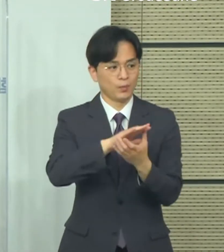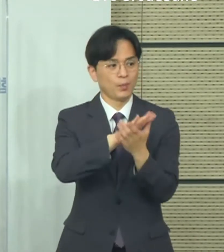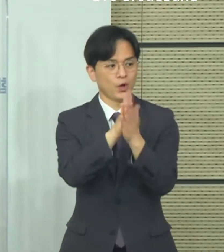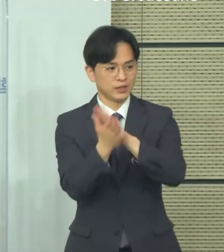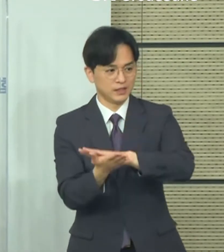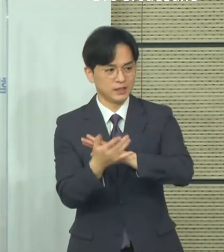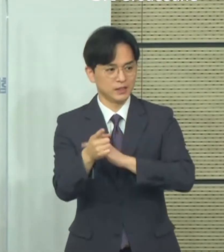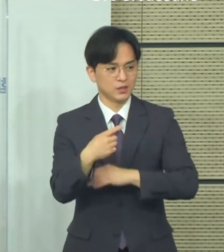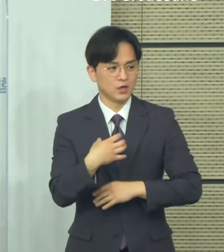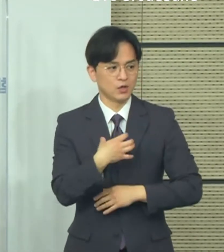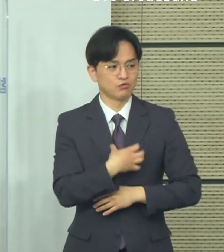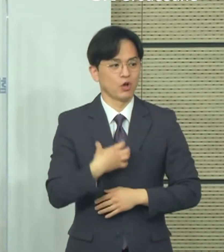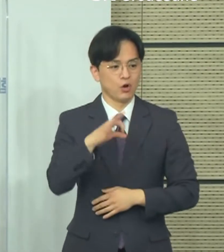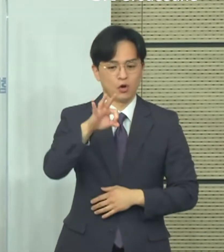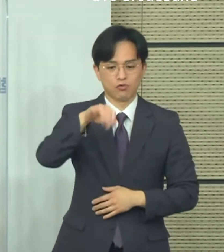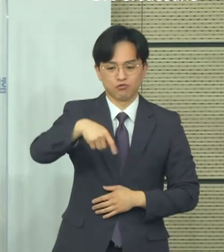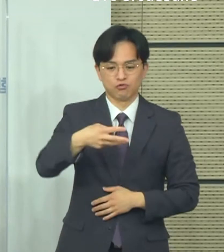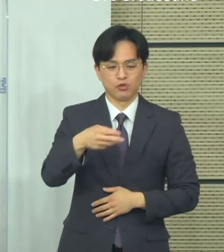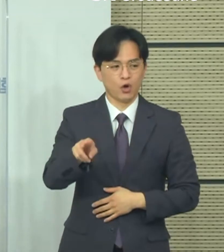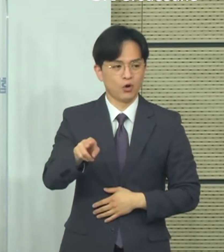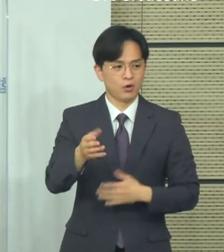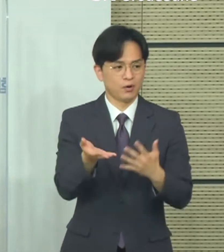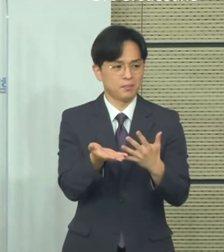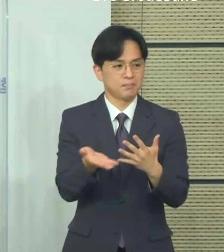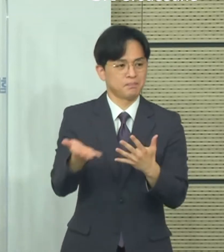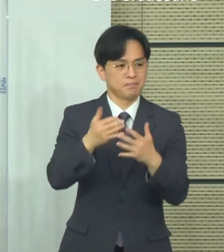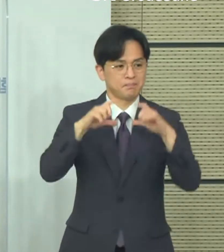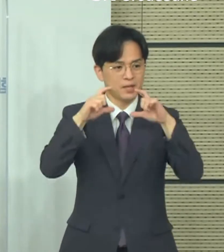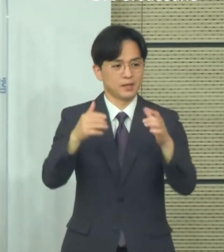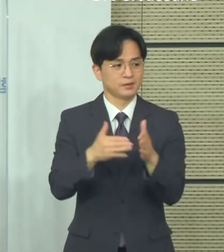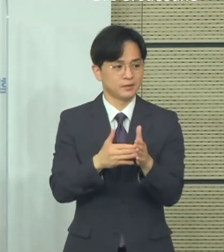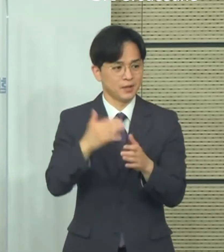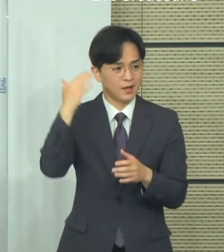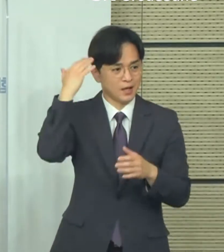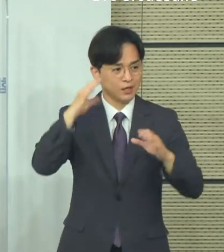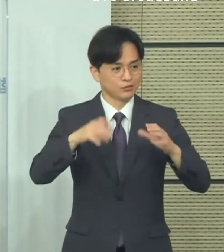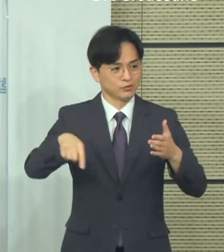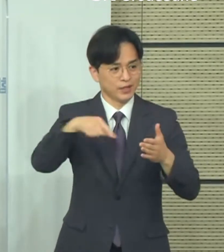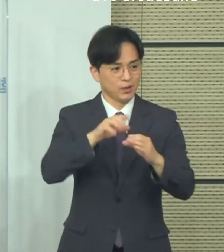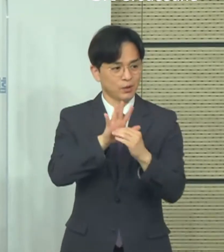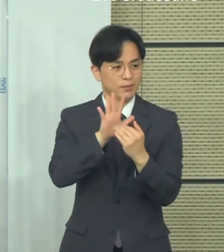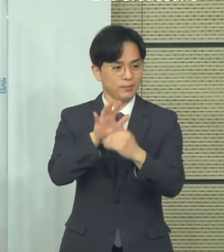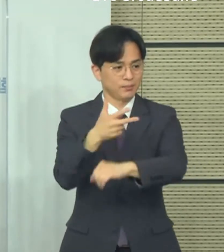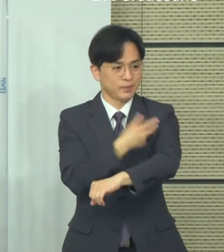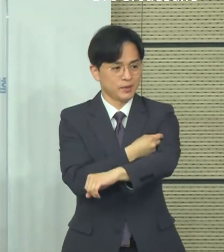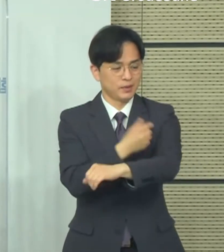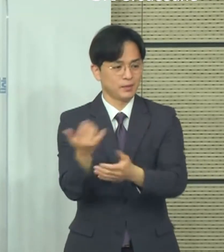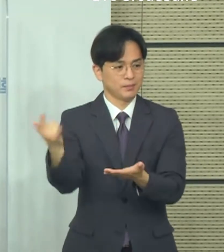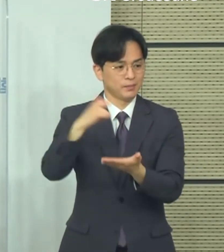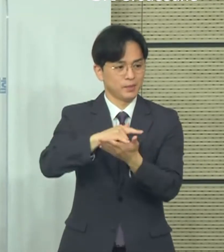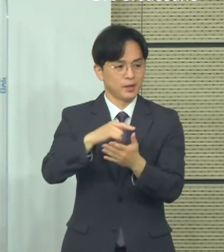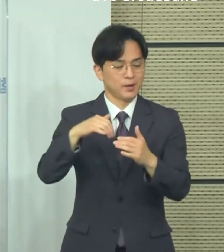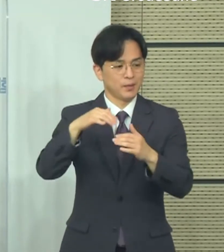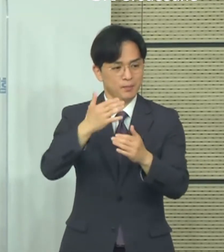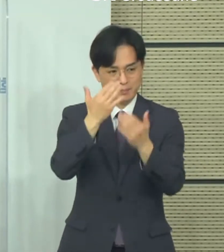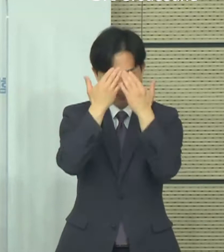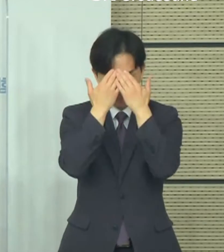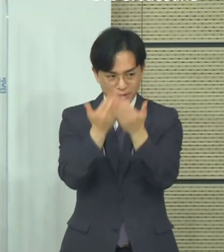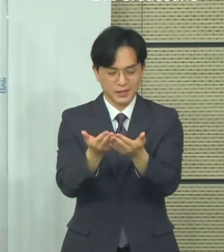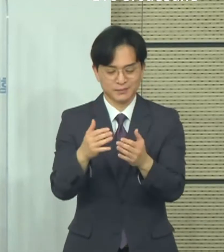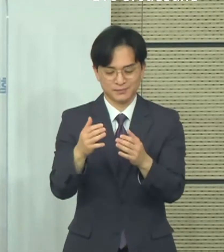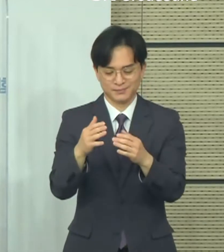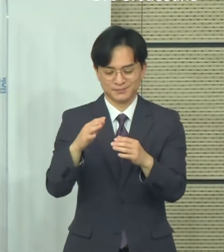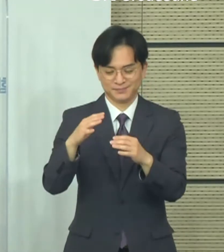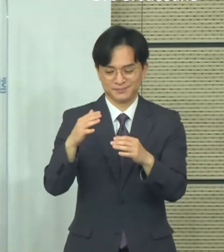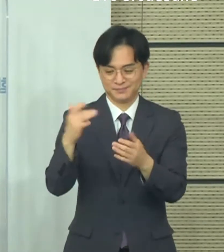가능한 국가 리스트에 인도도 포함되어 있는데 인도를 제외시키는 안을 검토 중인지 궁금합니다. 또